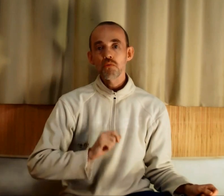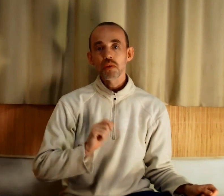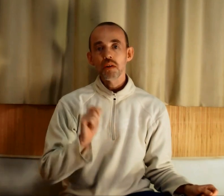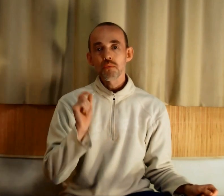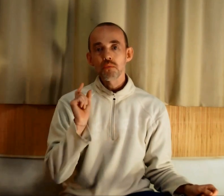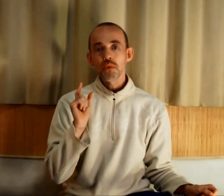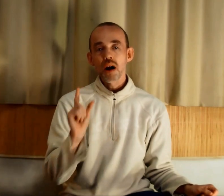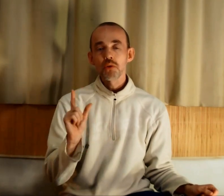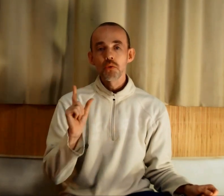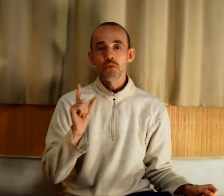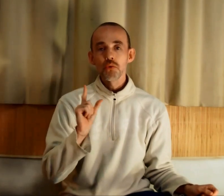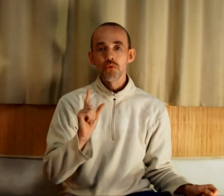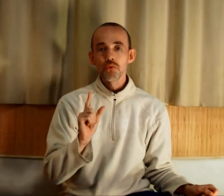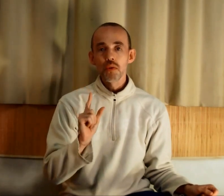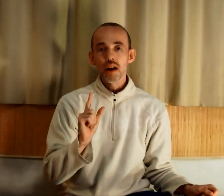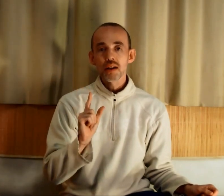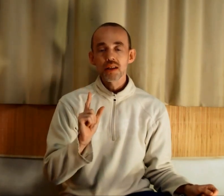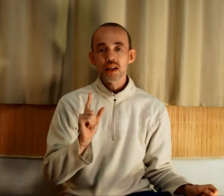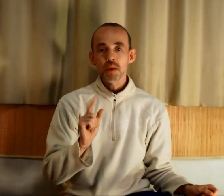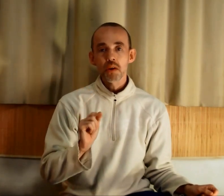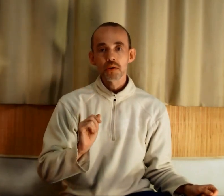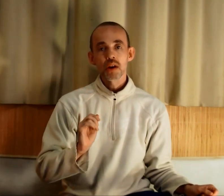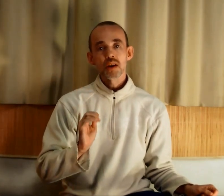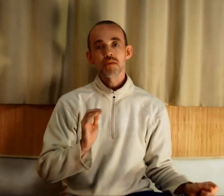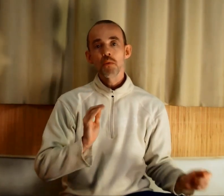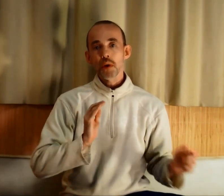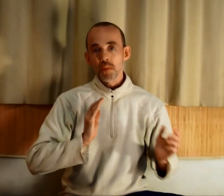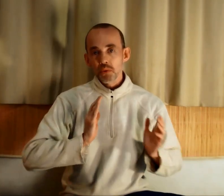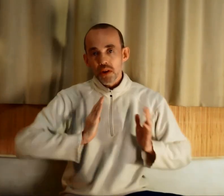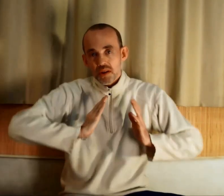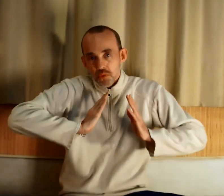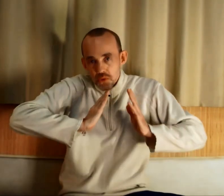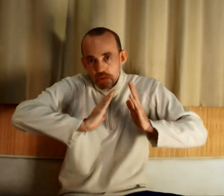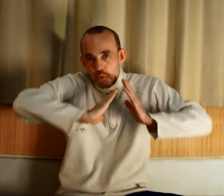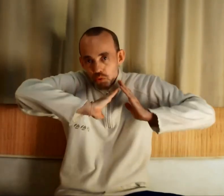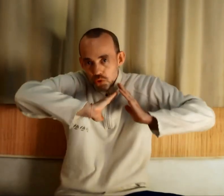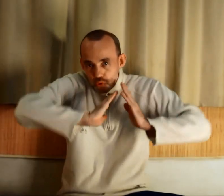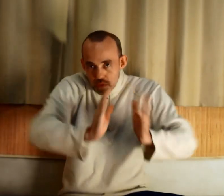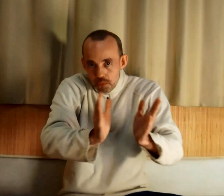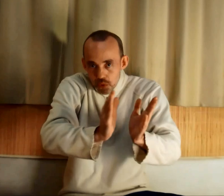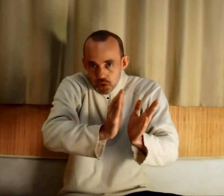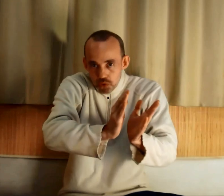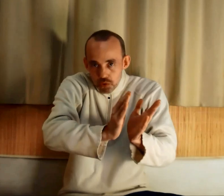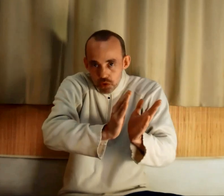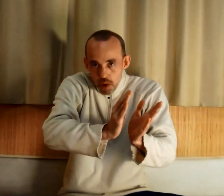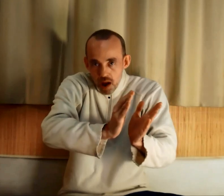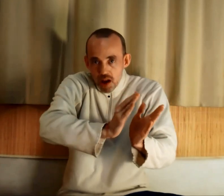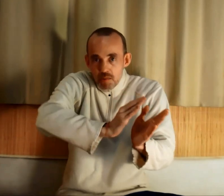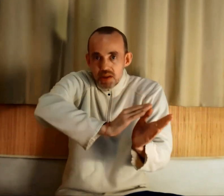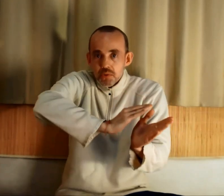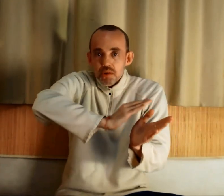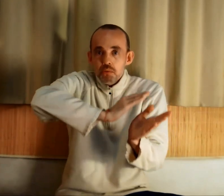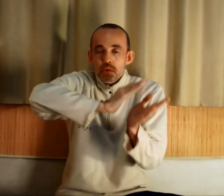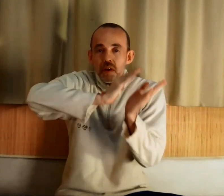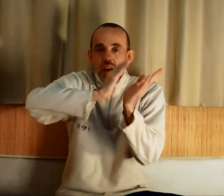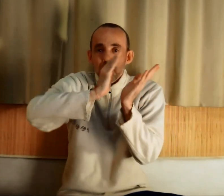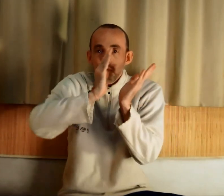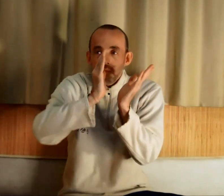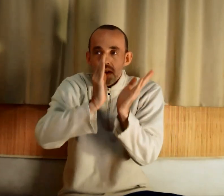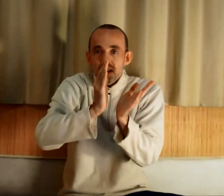ouvrez-vous à de nouvelles expériences. Ce qui va vous faire maturer, c'est non seulement de suivre votre joie, mais c'est aussi de vous ouvrir à des nouvelles